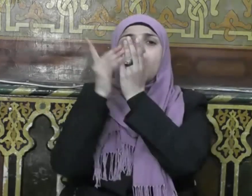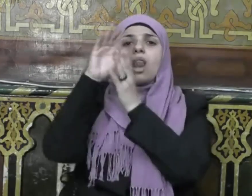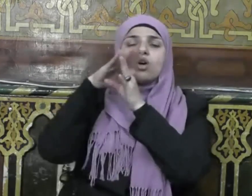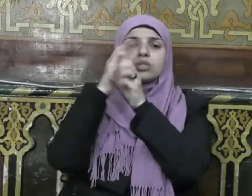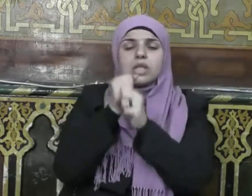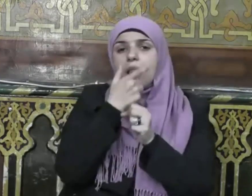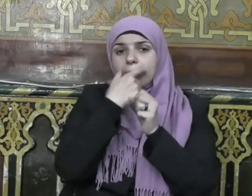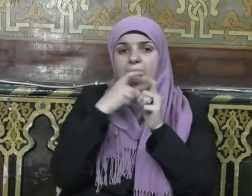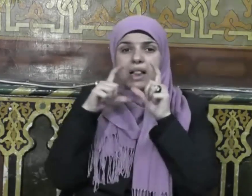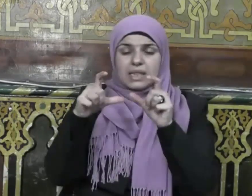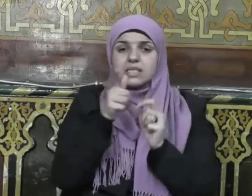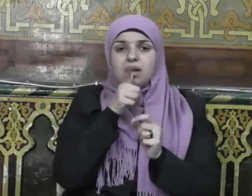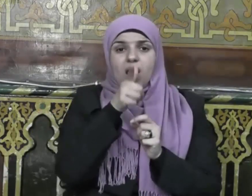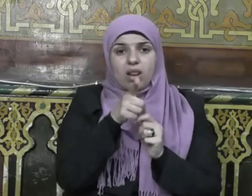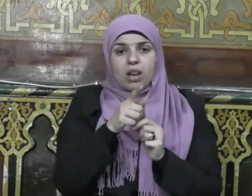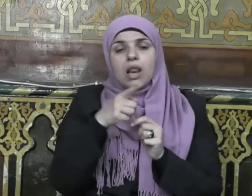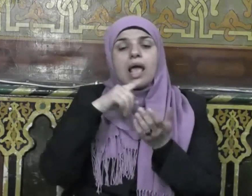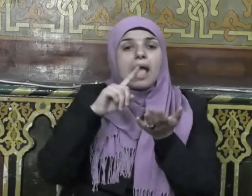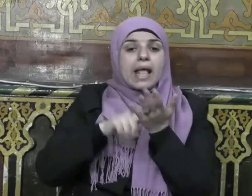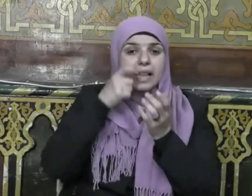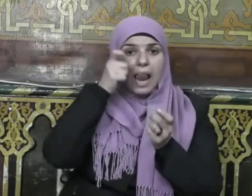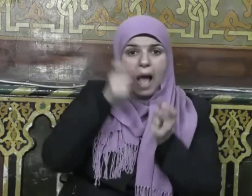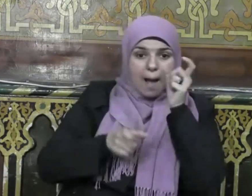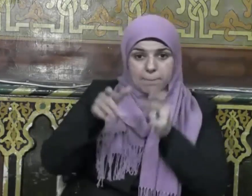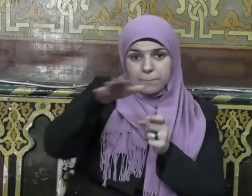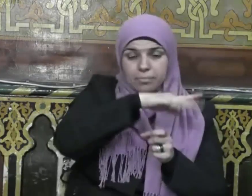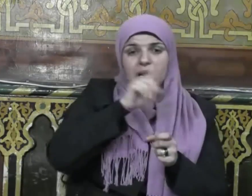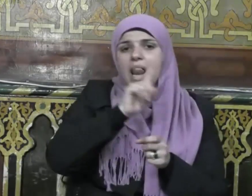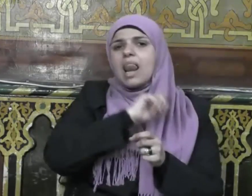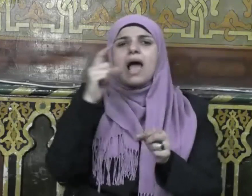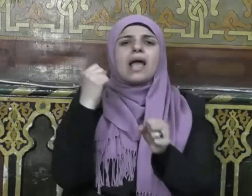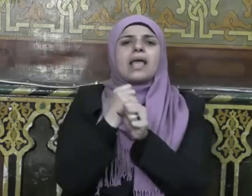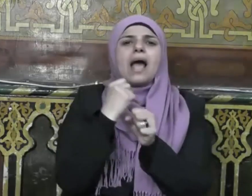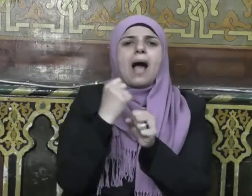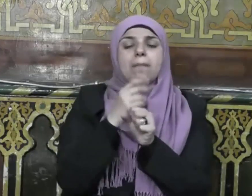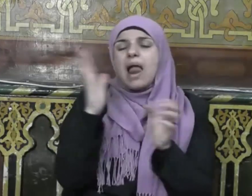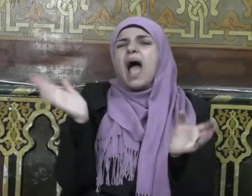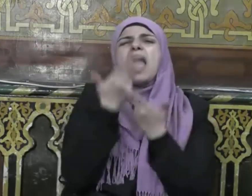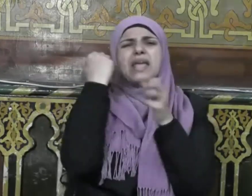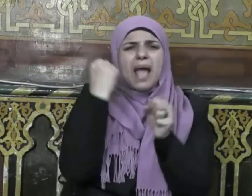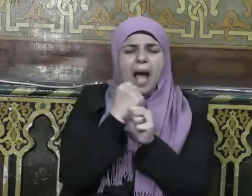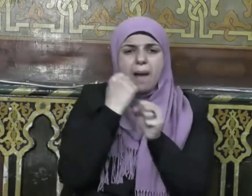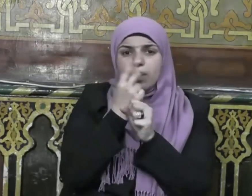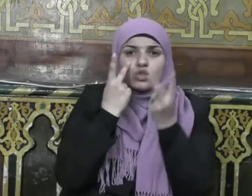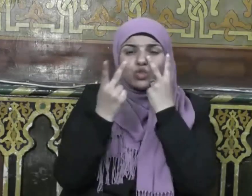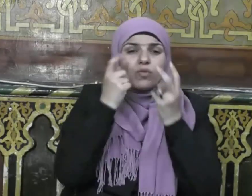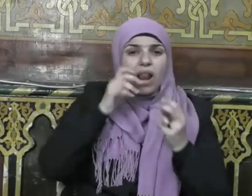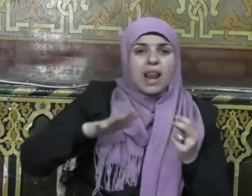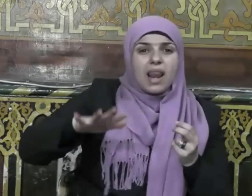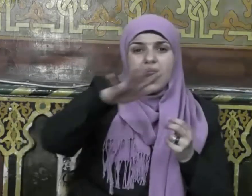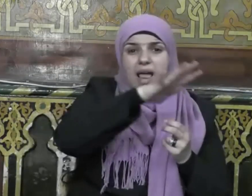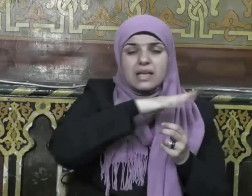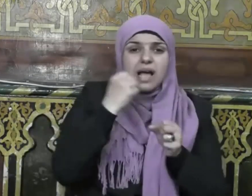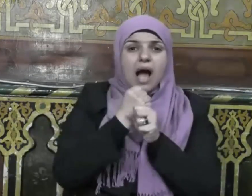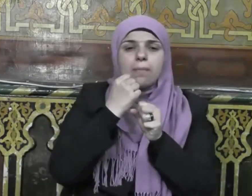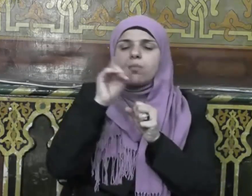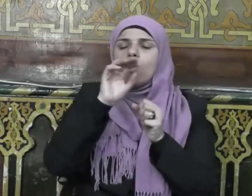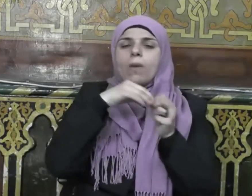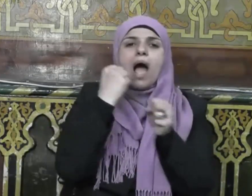إن العبد ليعمل العمل فيما يرى الناس عمل أهل الجنة